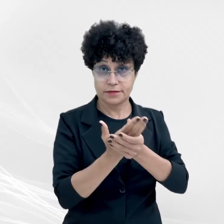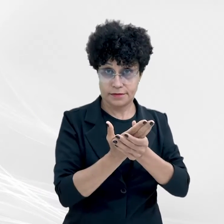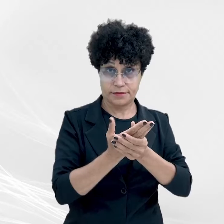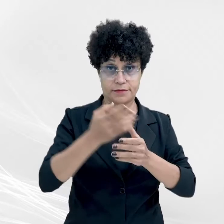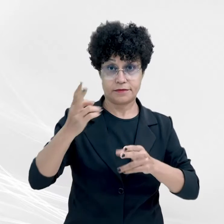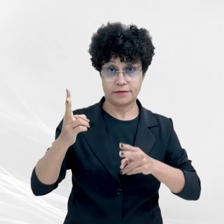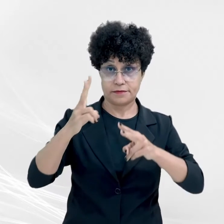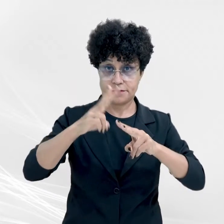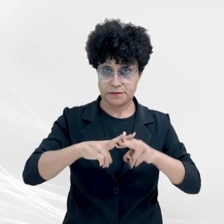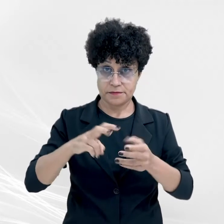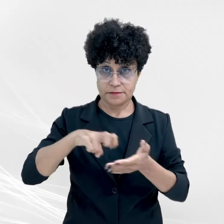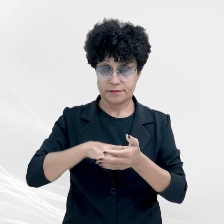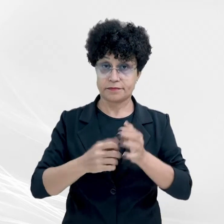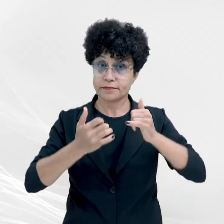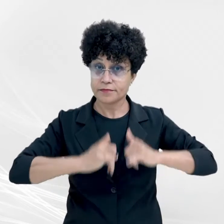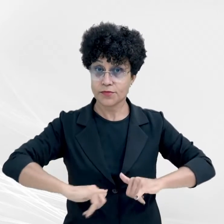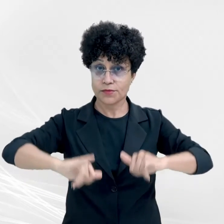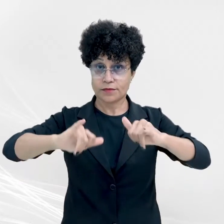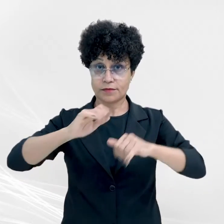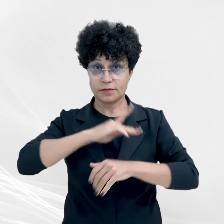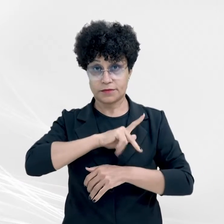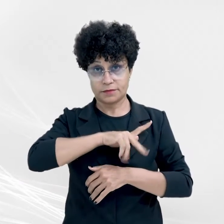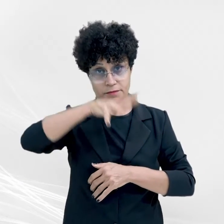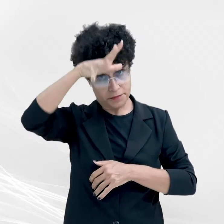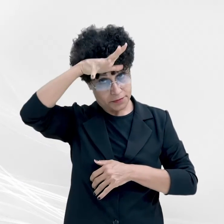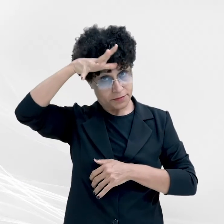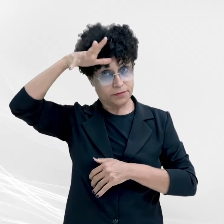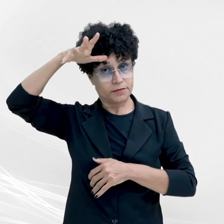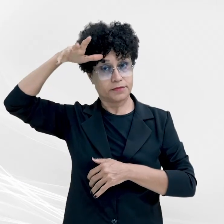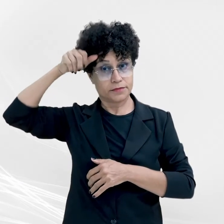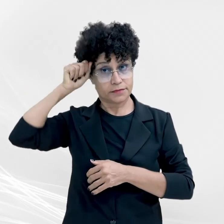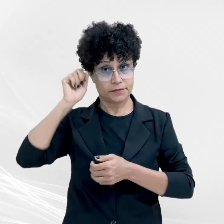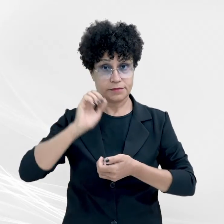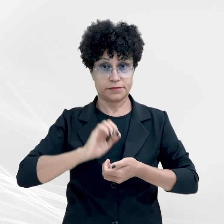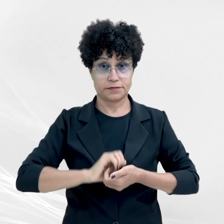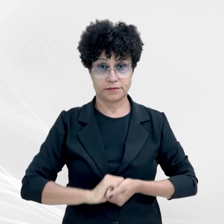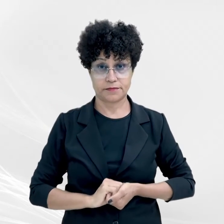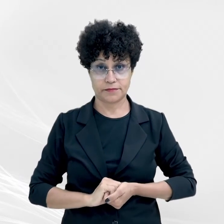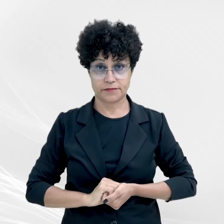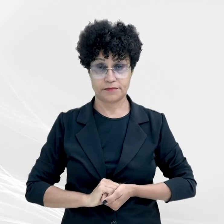Este é um conteúdo do Ministério Público do Estado de Mato Grosso.